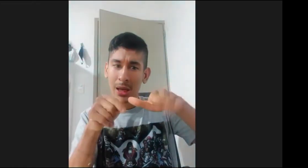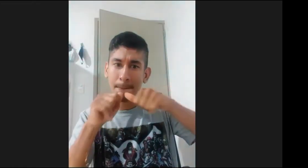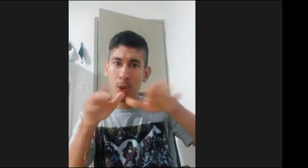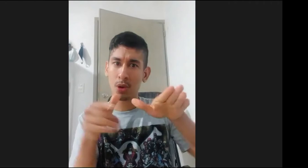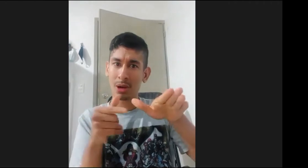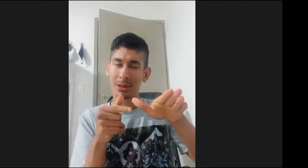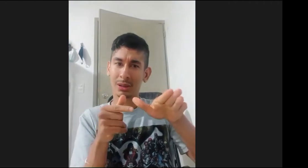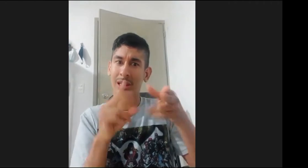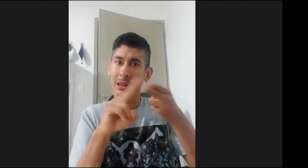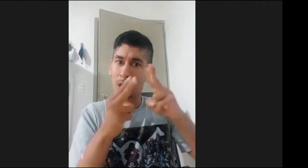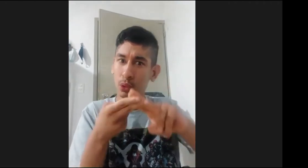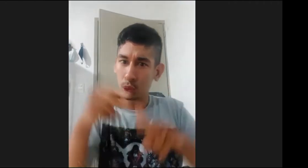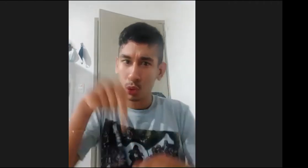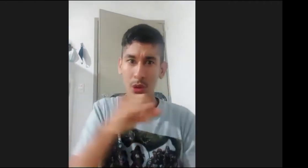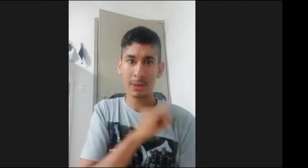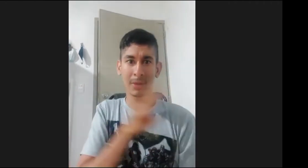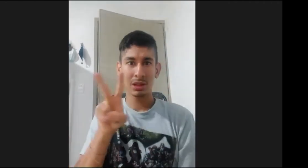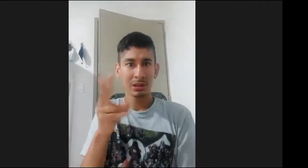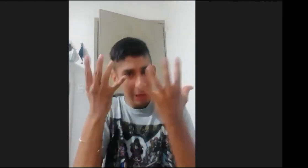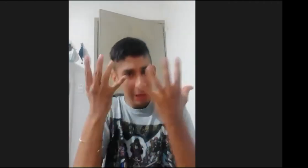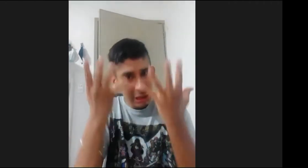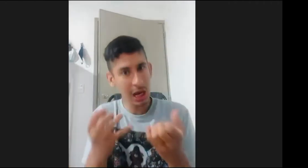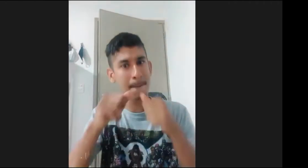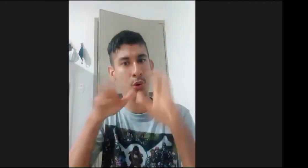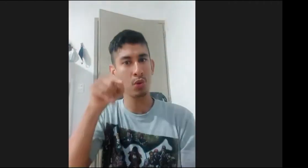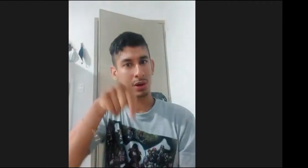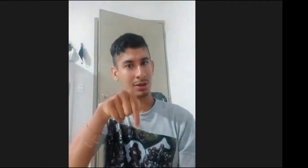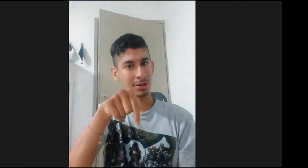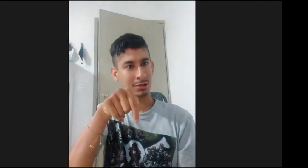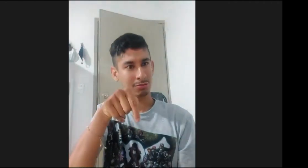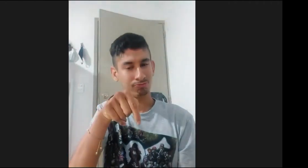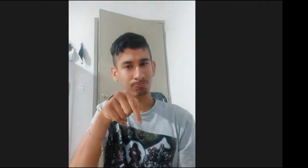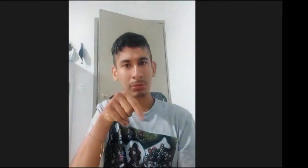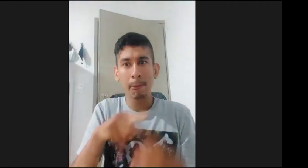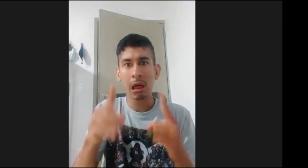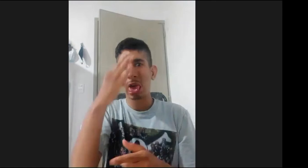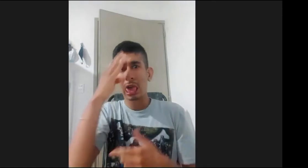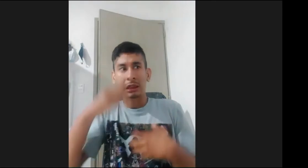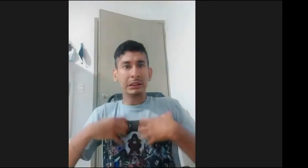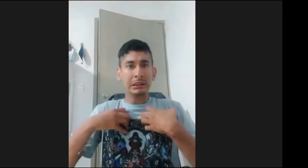se ha se ha permitido y se ha hecho muchas muchas gestiones pero no sé aquí